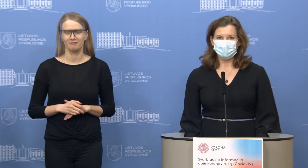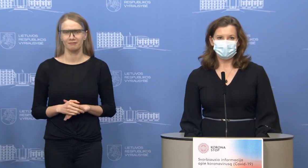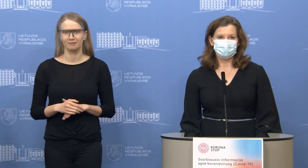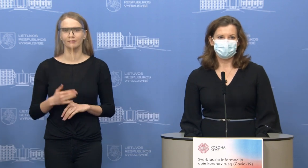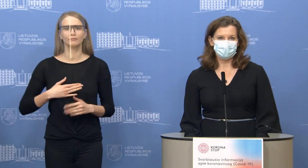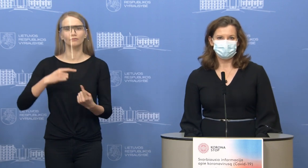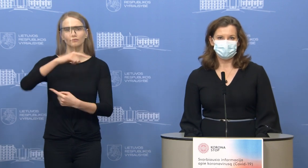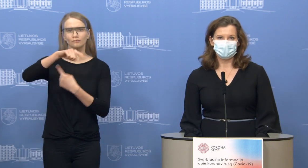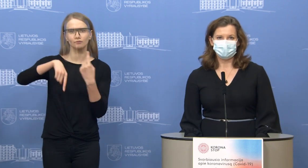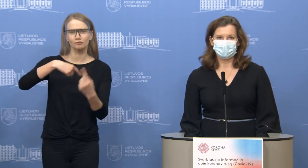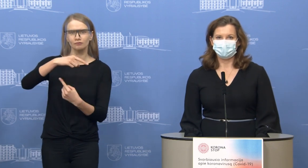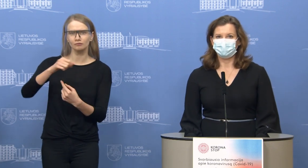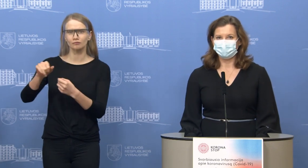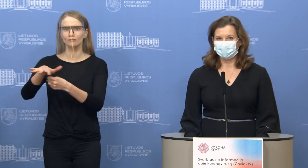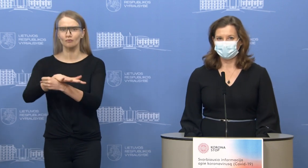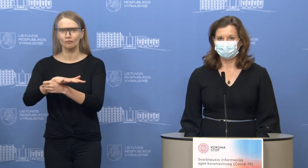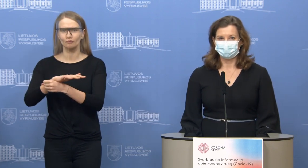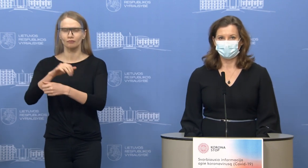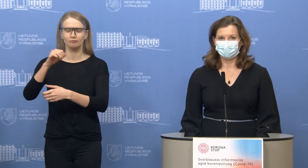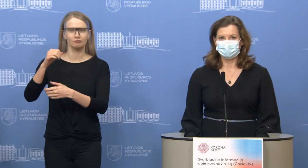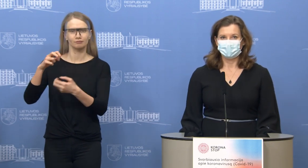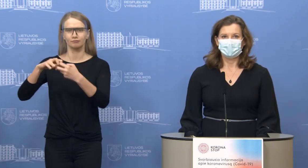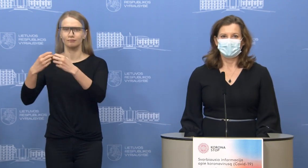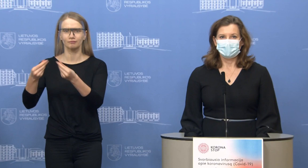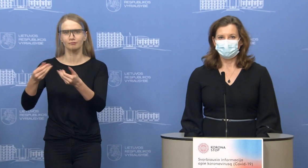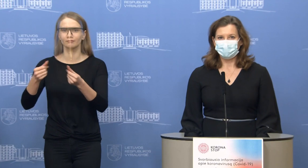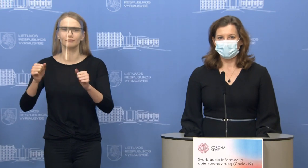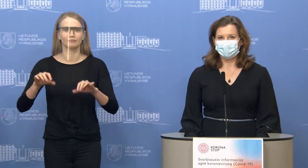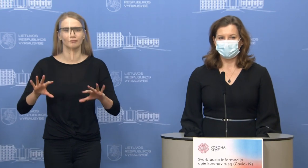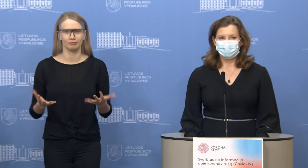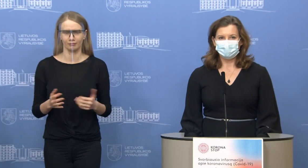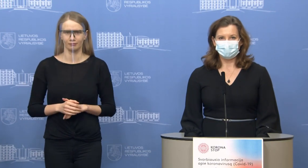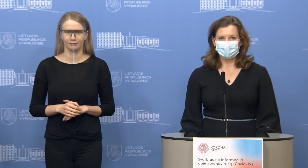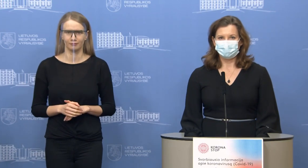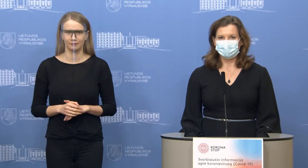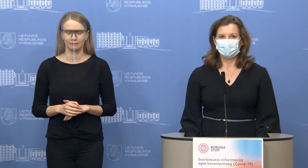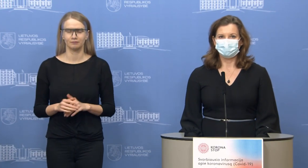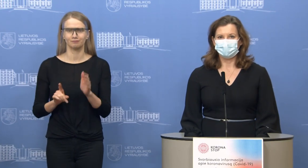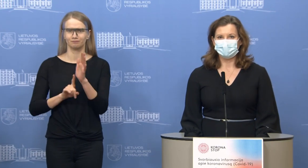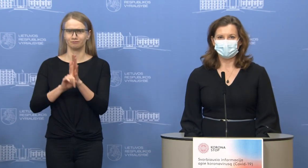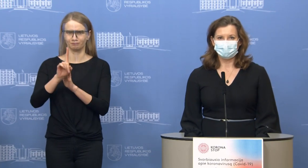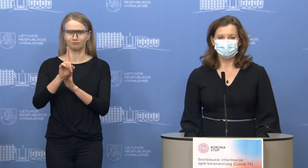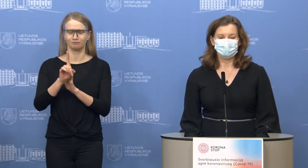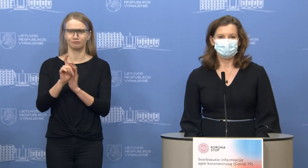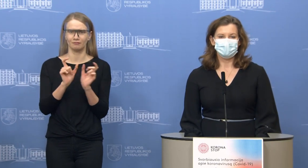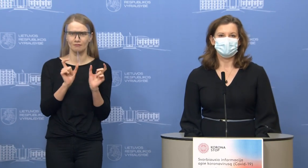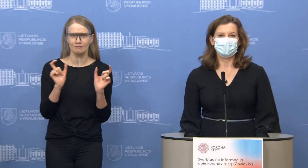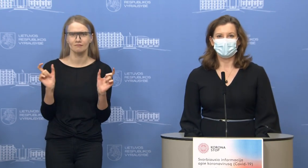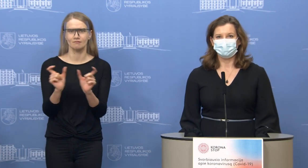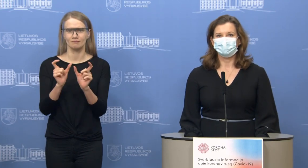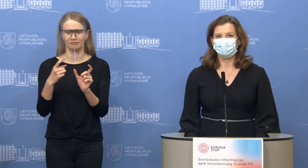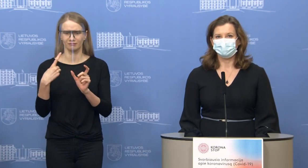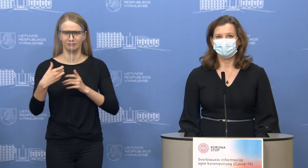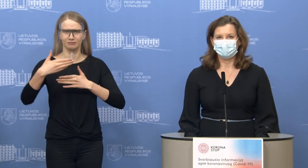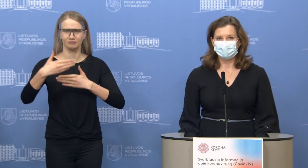kaip mūsų verslas kovojo su šia krize ir prisitaiko prie jos. Jau pirmąją karantino savaitę versly Lietuva startavo su trimis